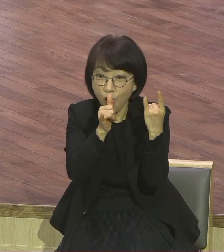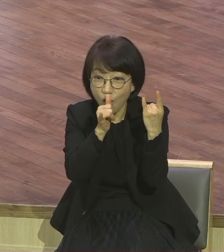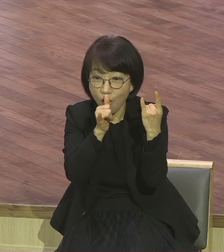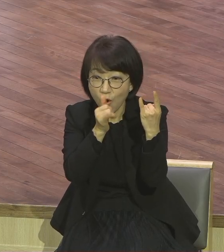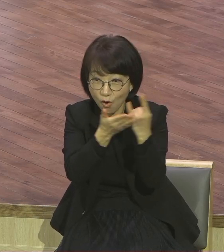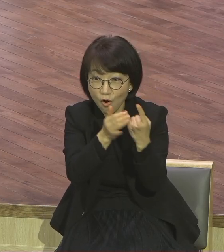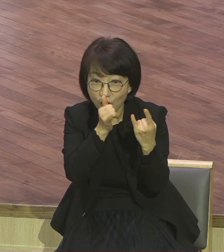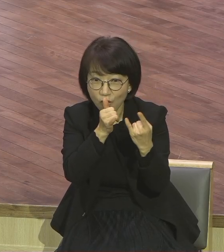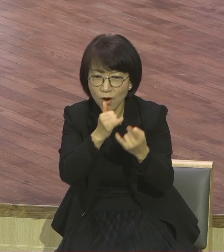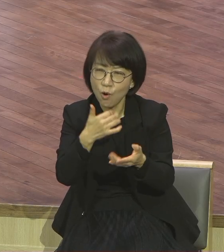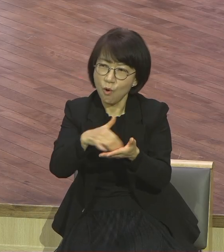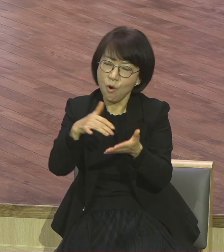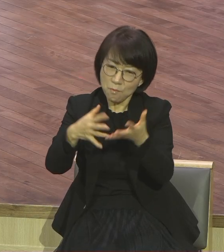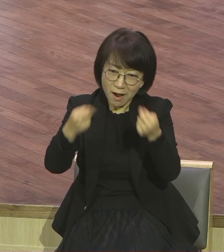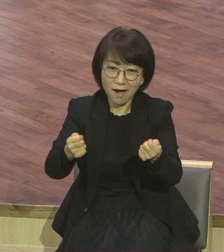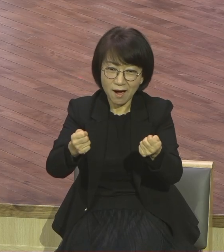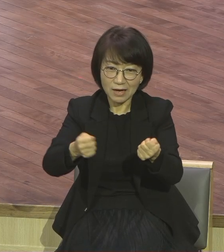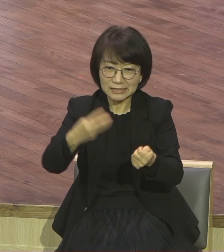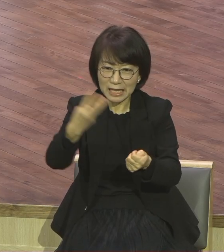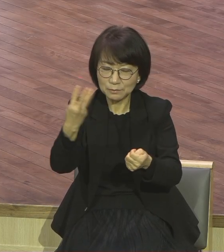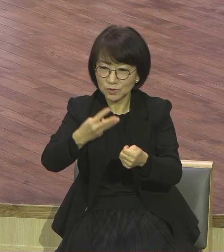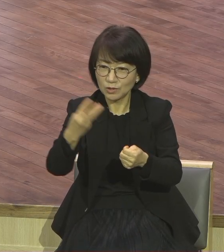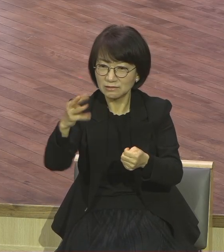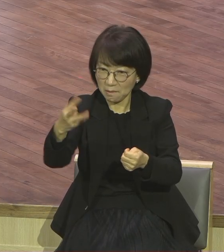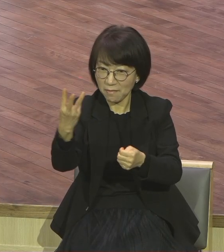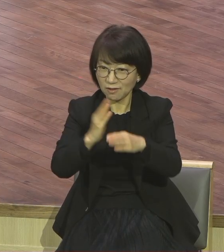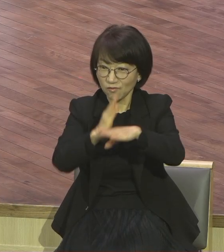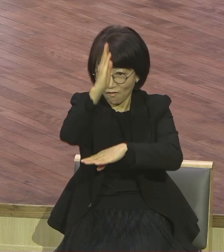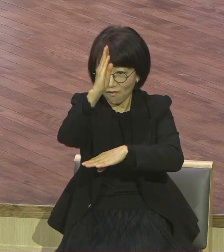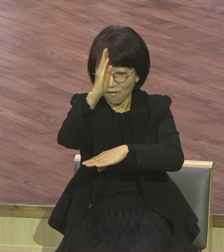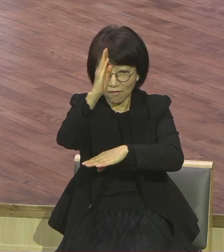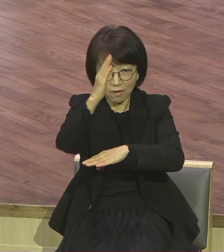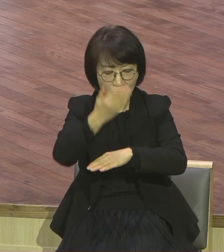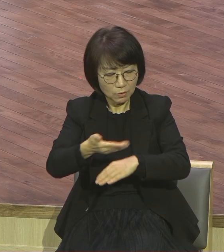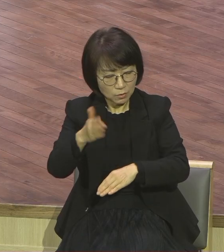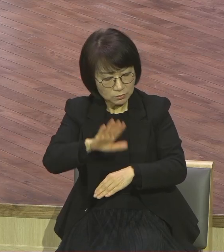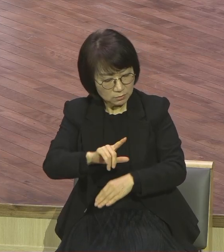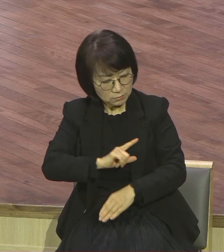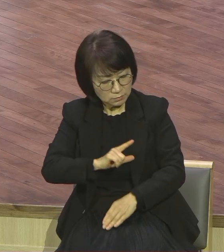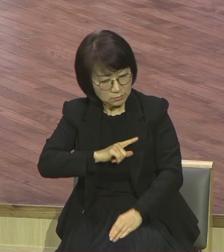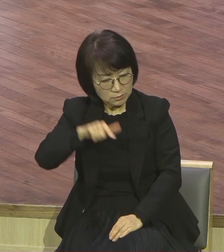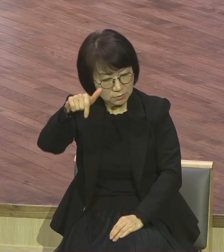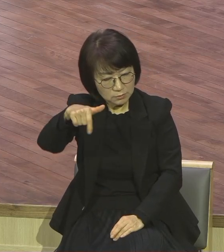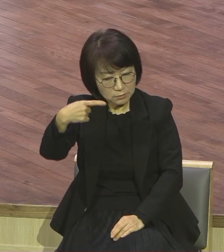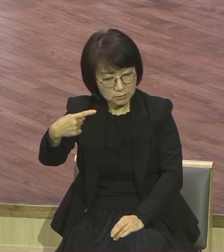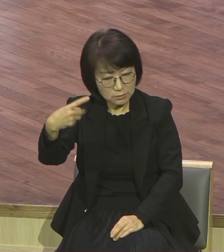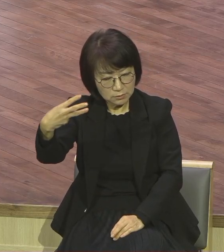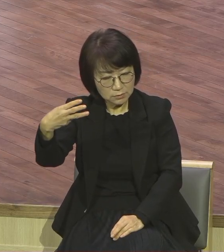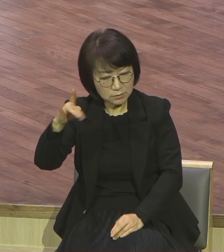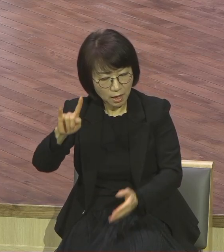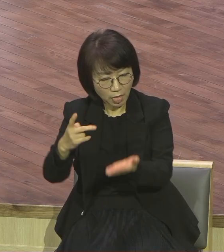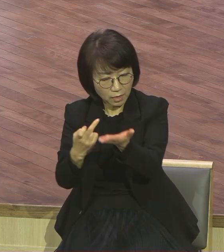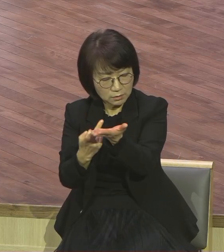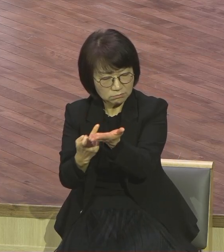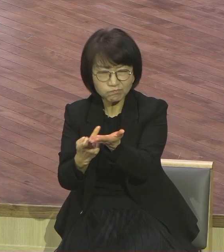3,358개 있어요. 그렇게 있는데 그래도라는 섬 이름은 어디에도 없습니다.